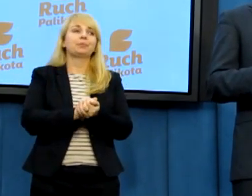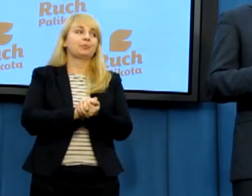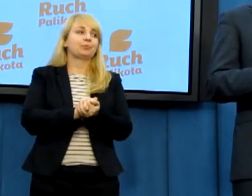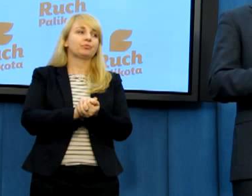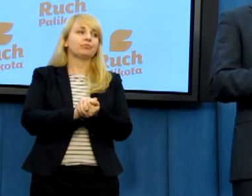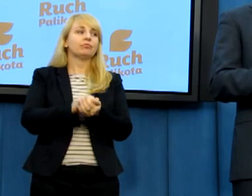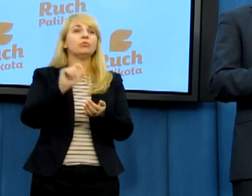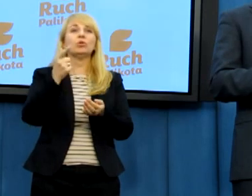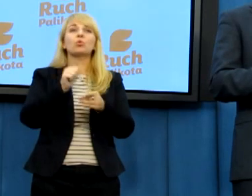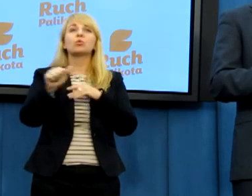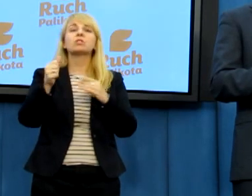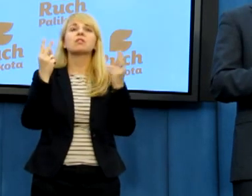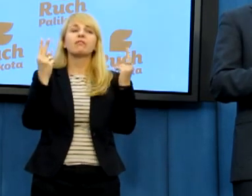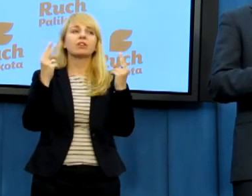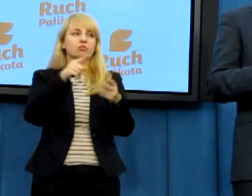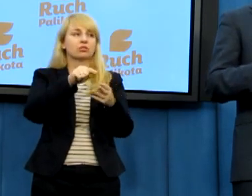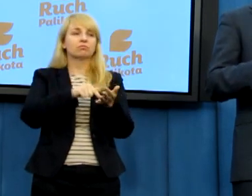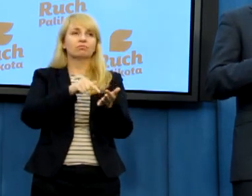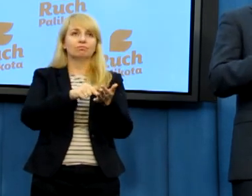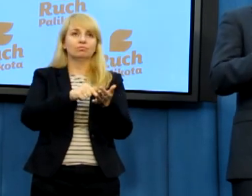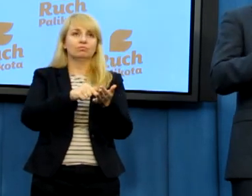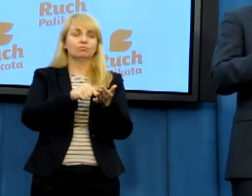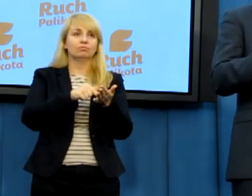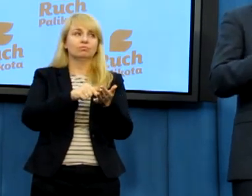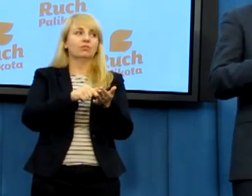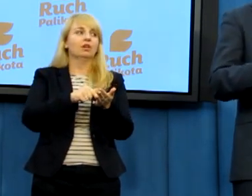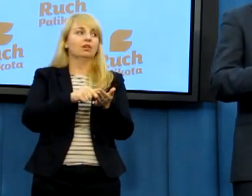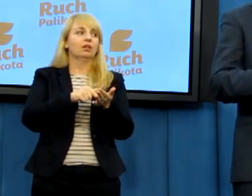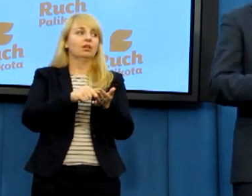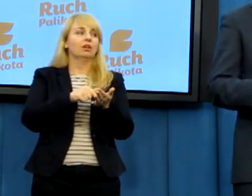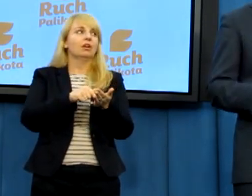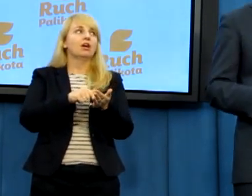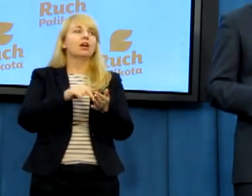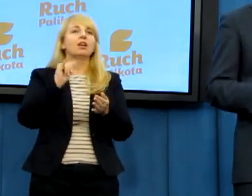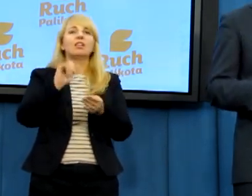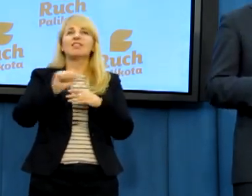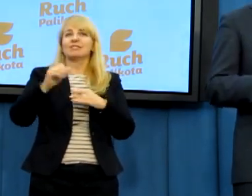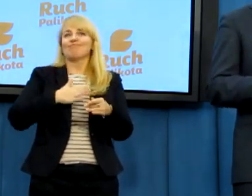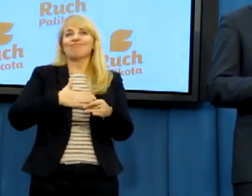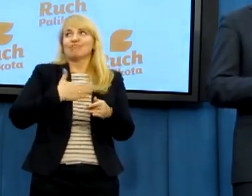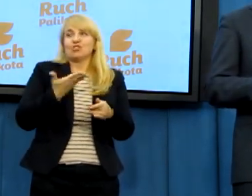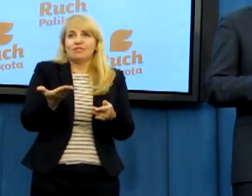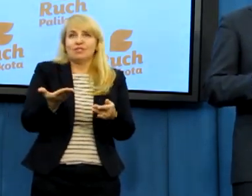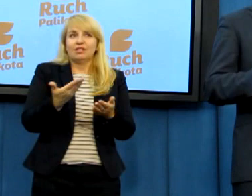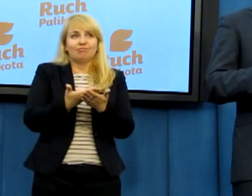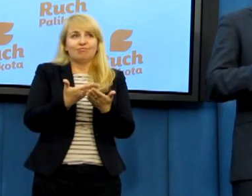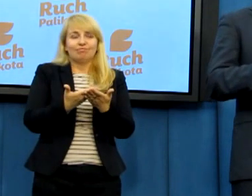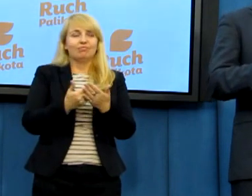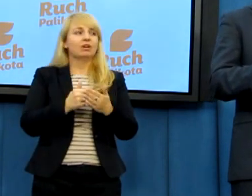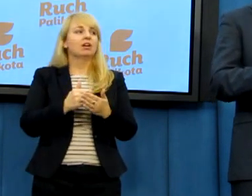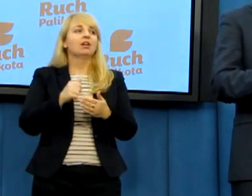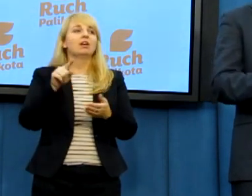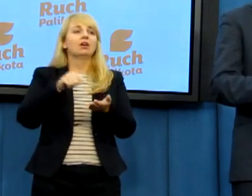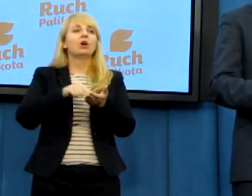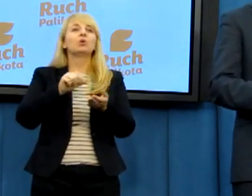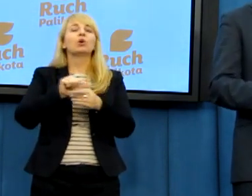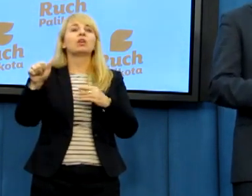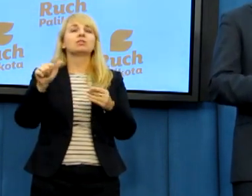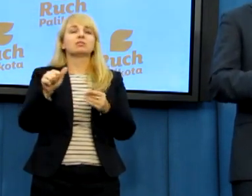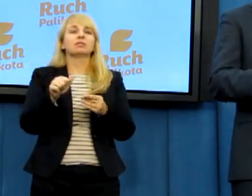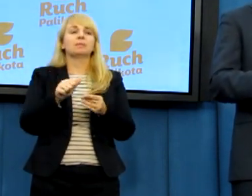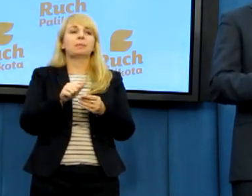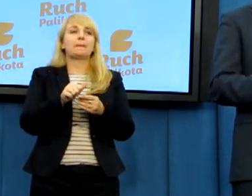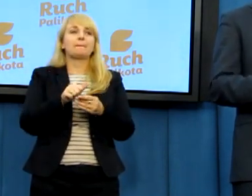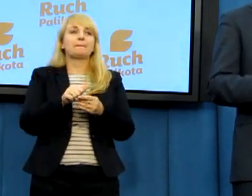Co istotne, proszę państwa, i kuriozalne z drugiej strony, to jest to, że właśnie